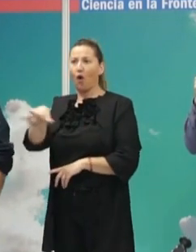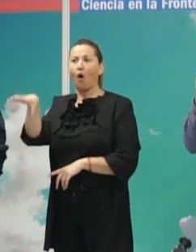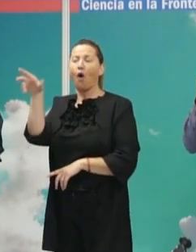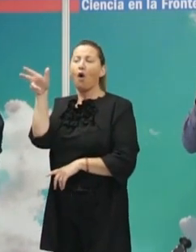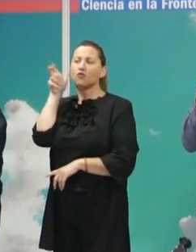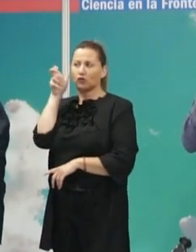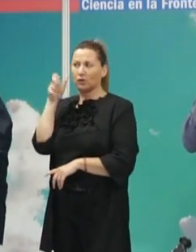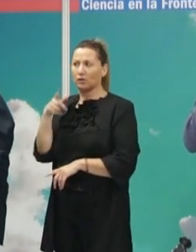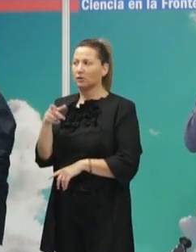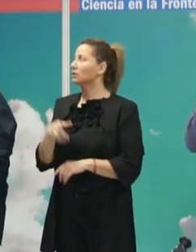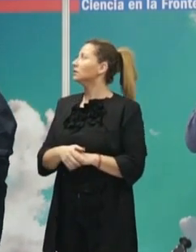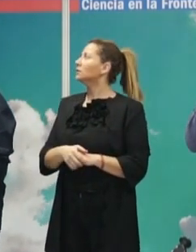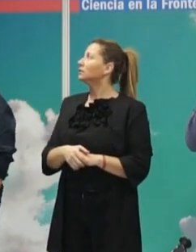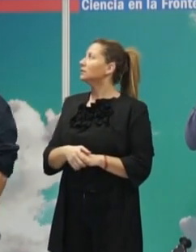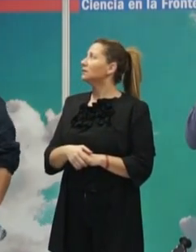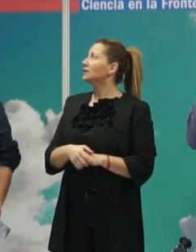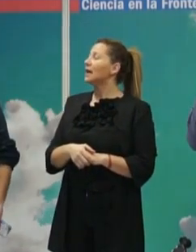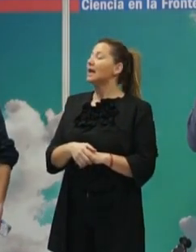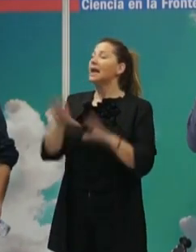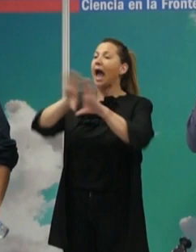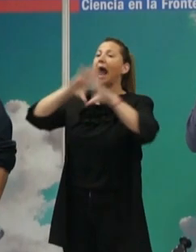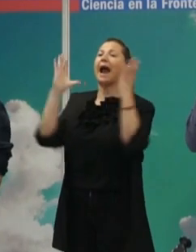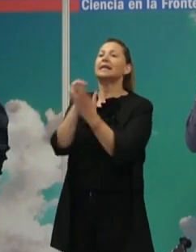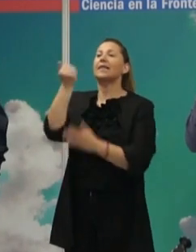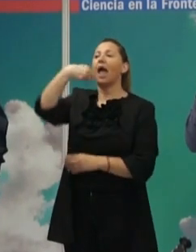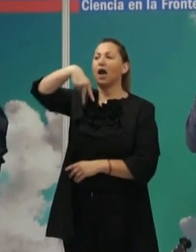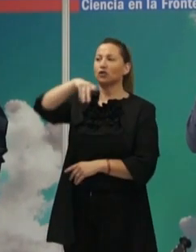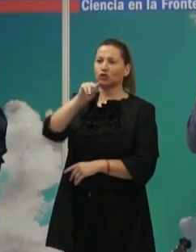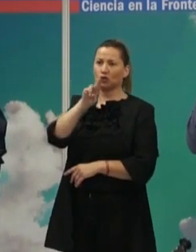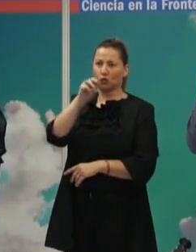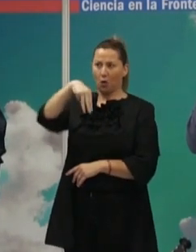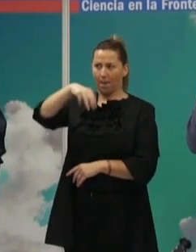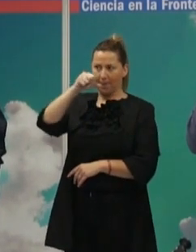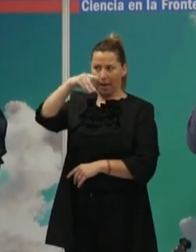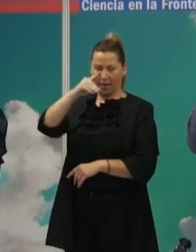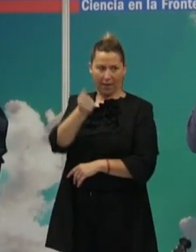Si pasan así, pasan. ¿Cómo es la galaxia en la Andrómeda? He sacado la audiodescripción. Si le das va a empezar.